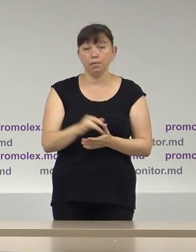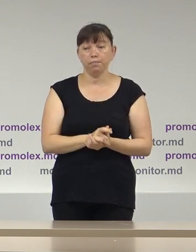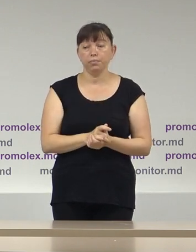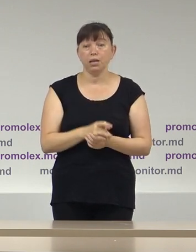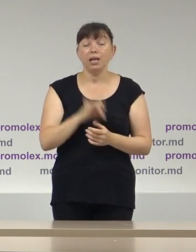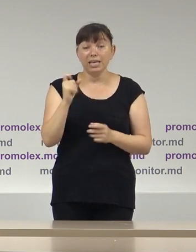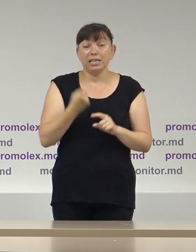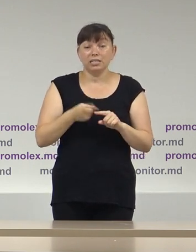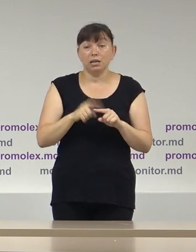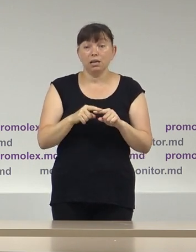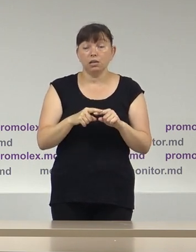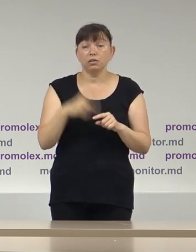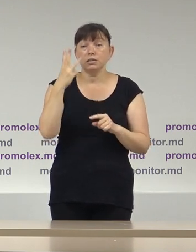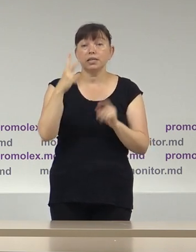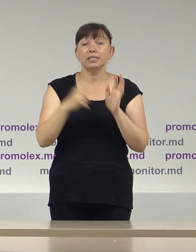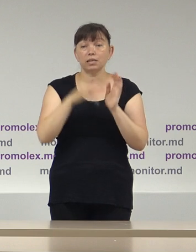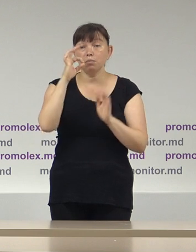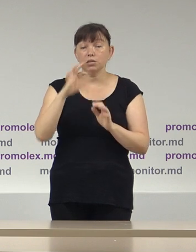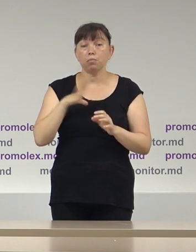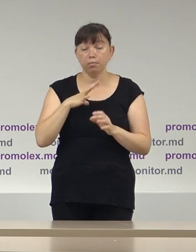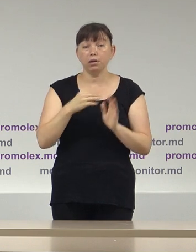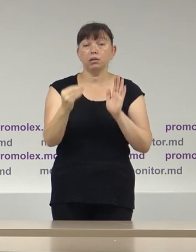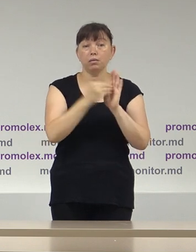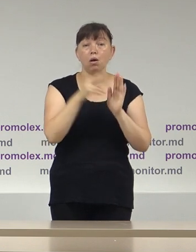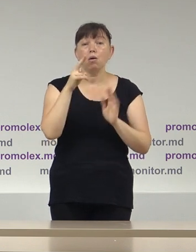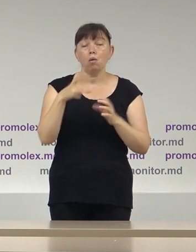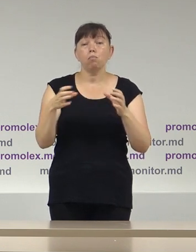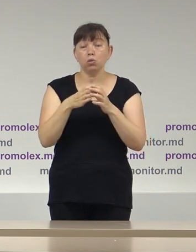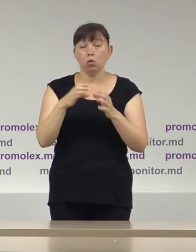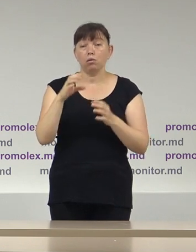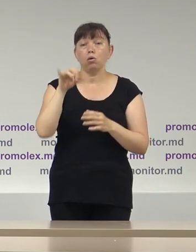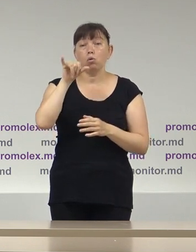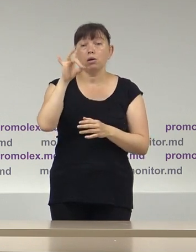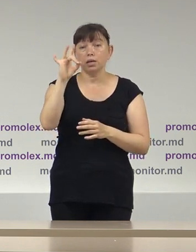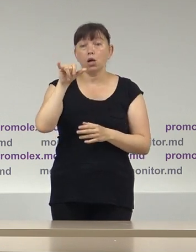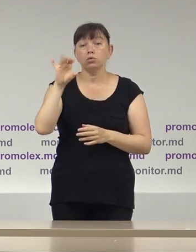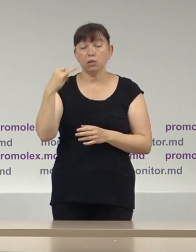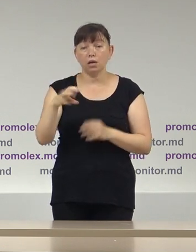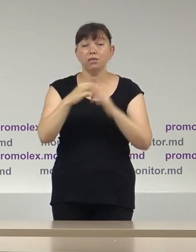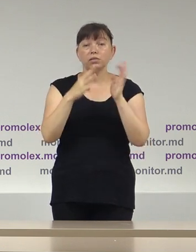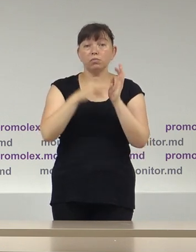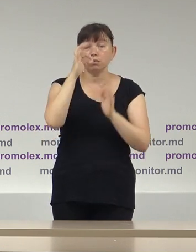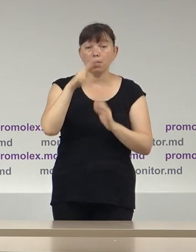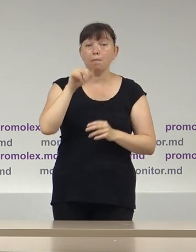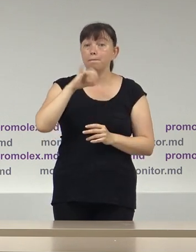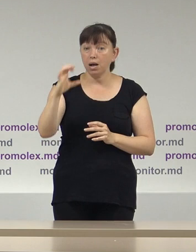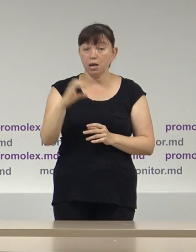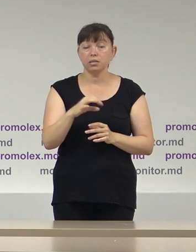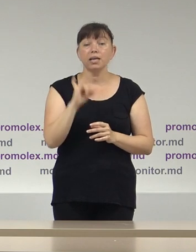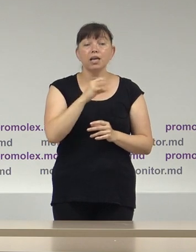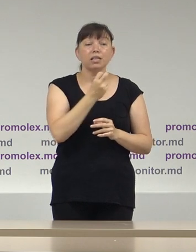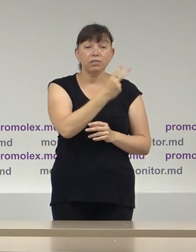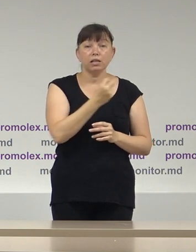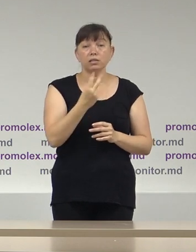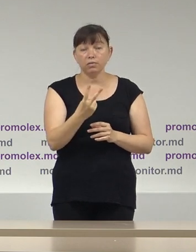Dintre acestea, 36% au fost declarate de blocul electoral Rinato Usatăi, 18% de PAS și câte